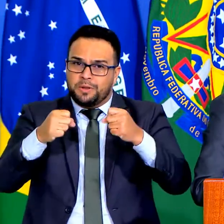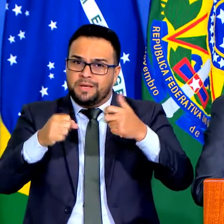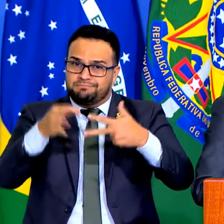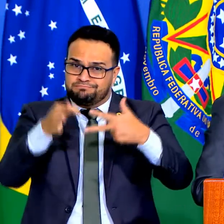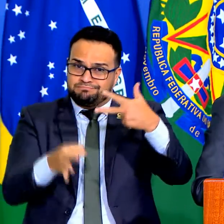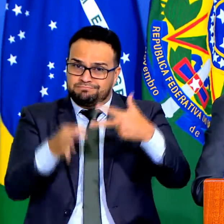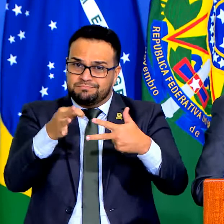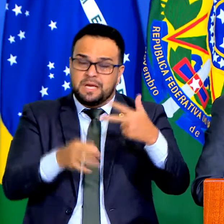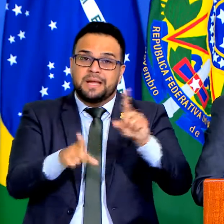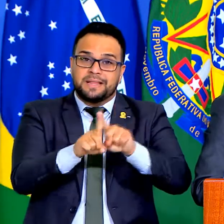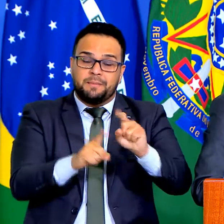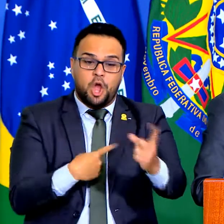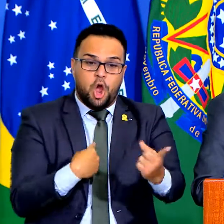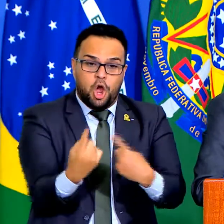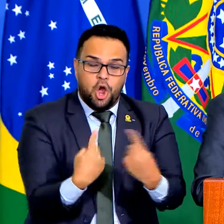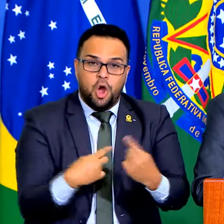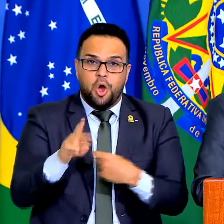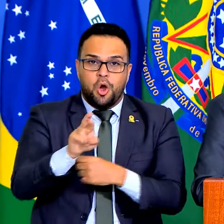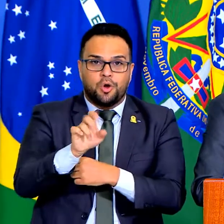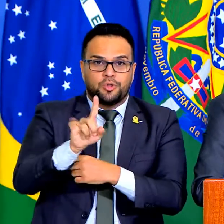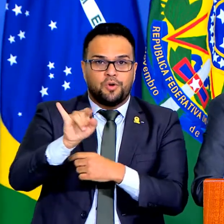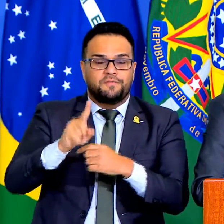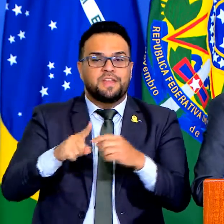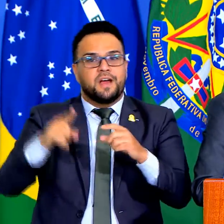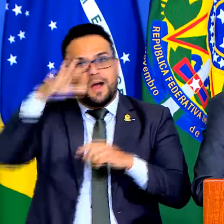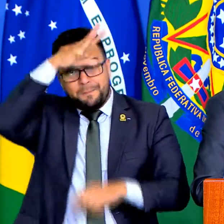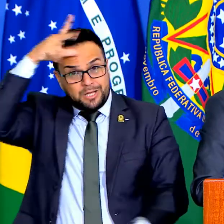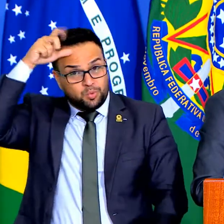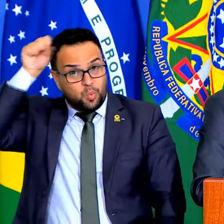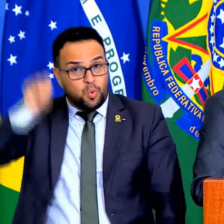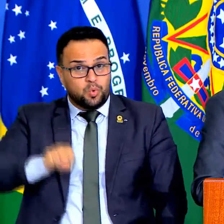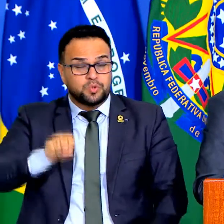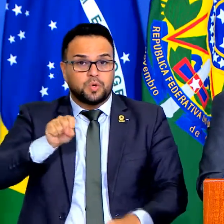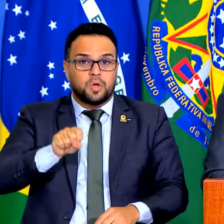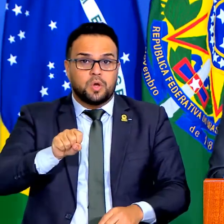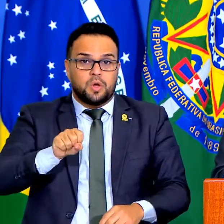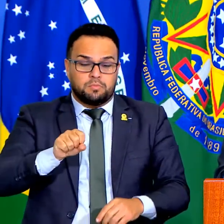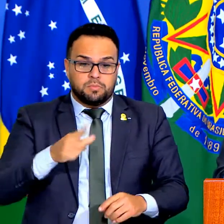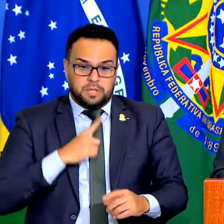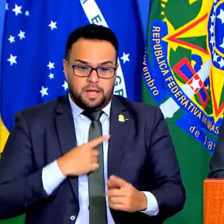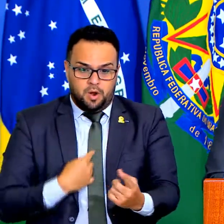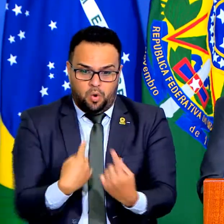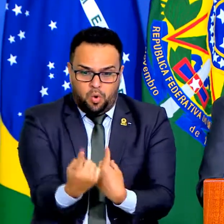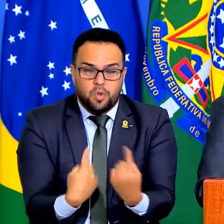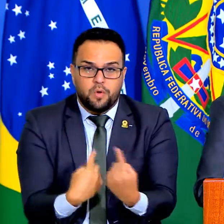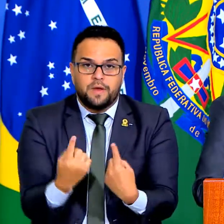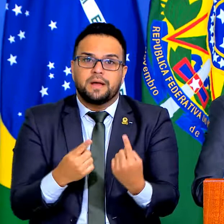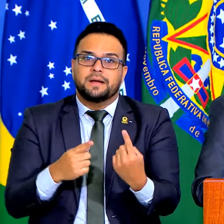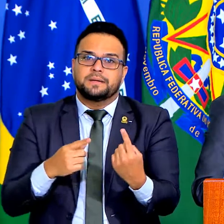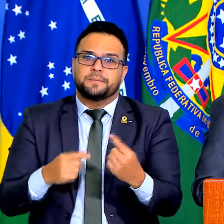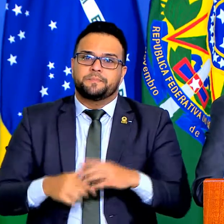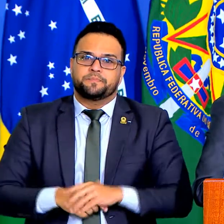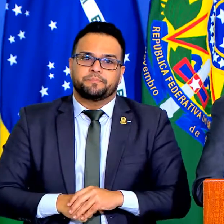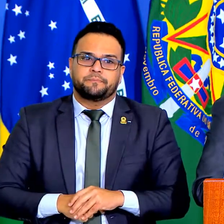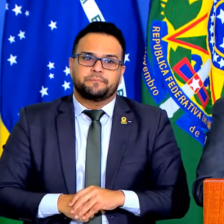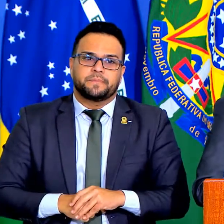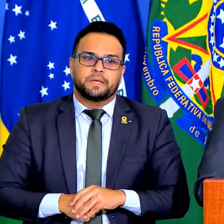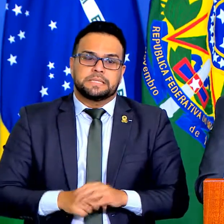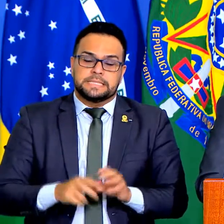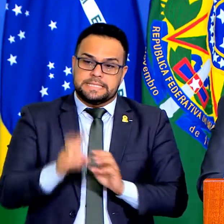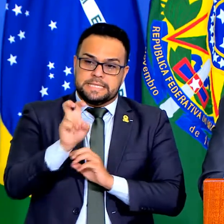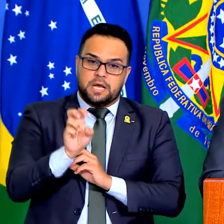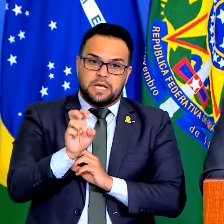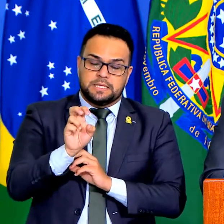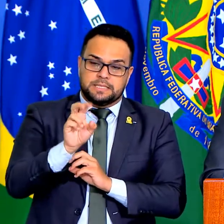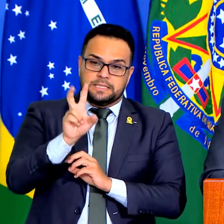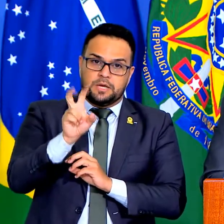Grosso para você seguir destino, você tem que passar por aproximadamente 50 quilômetros por